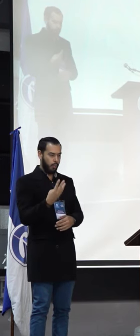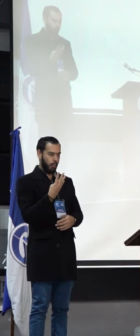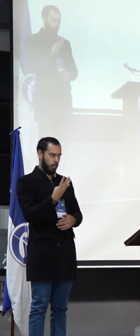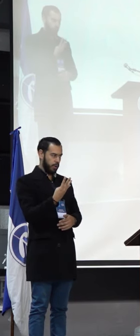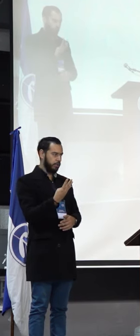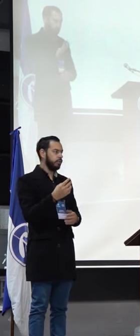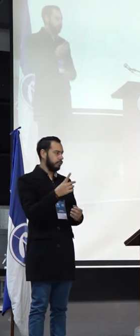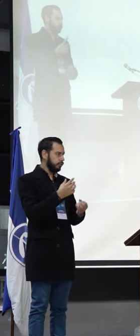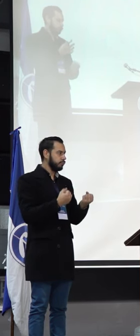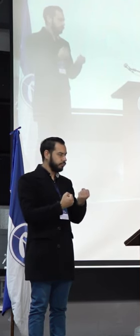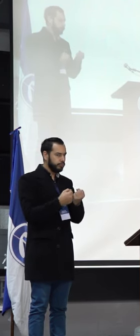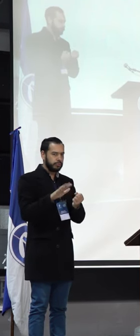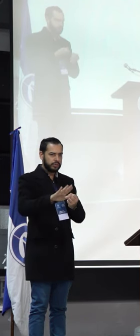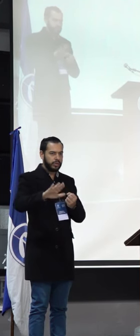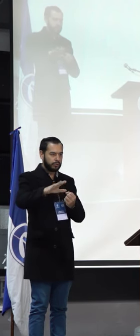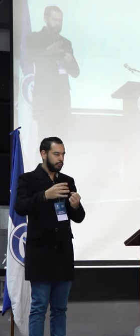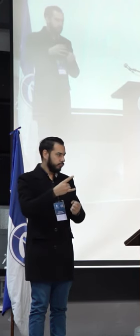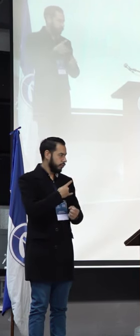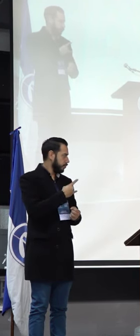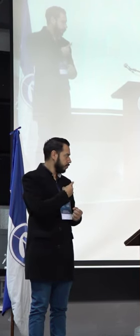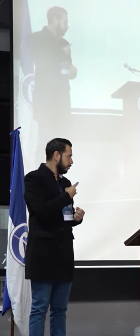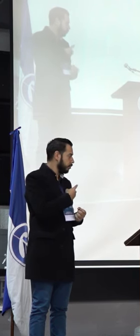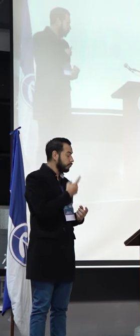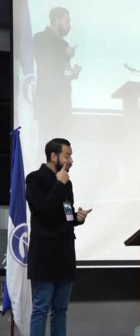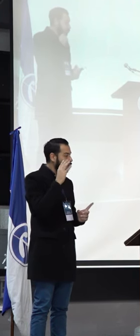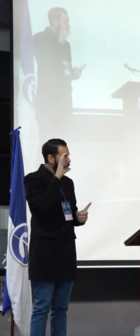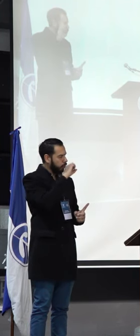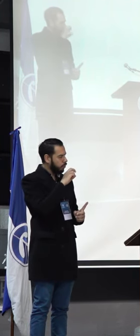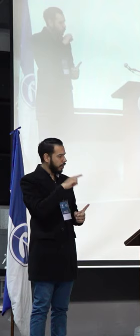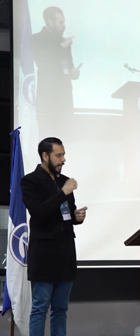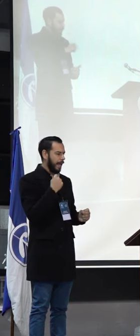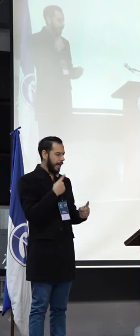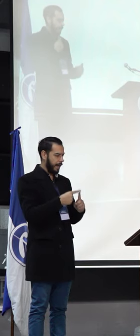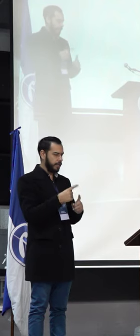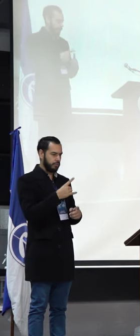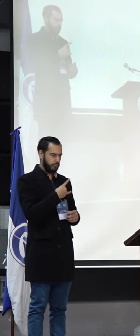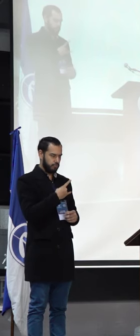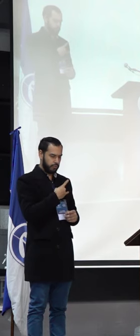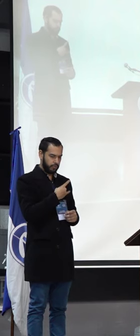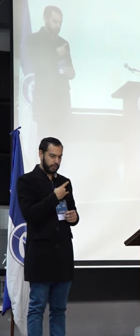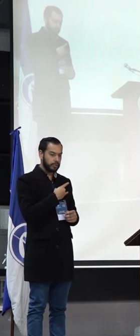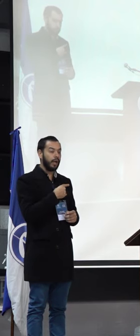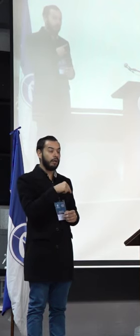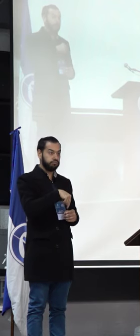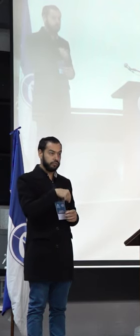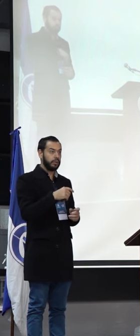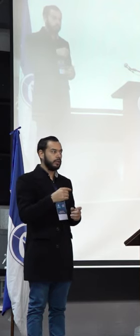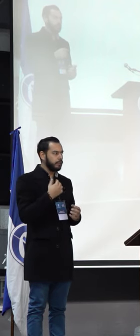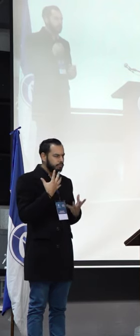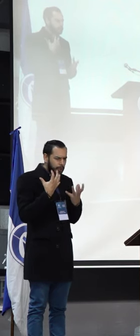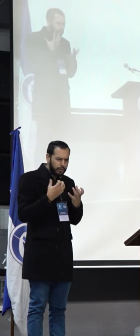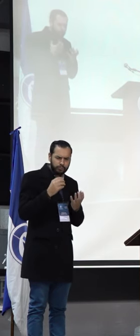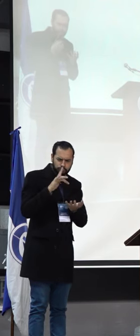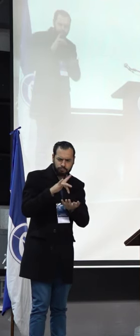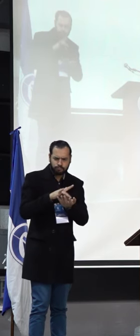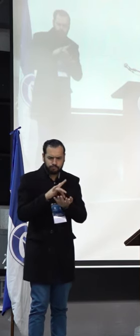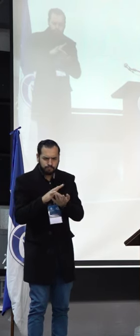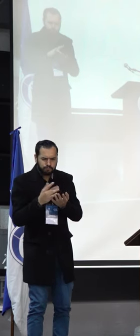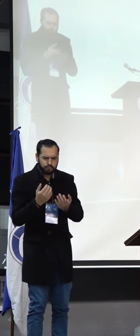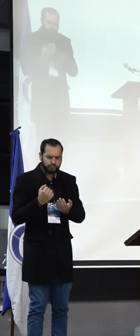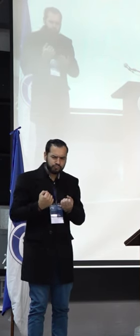muchos sectores de la universidad. Eso implica que definitivamente muchos egresados y muchas egresadas de esta institución estamos definitivamente